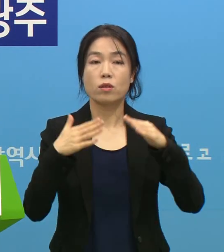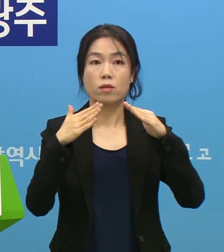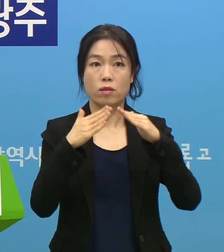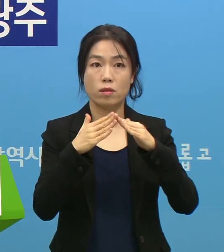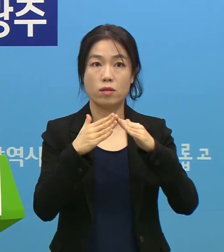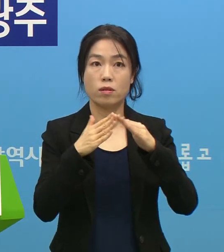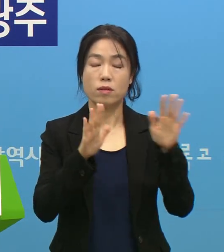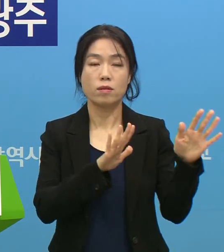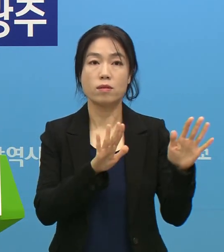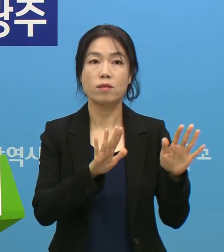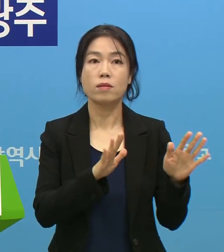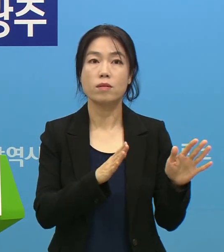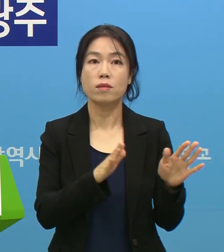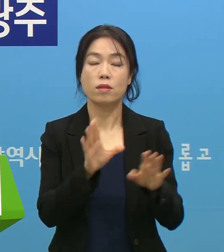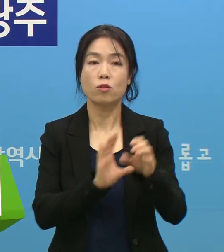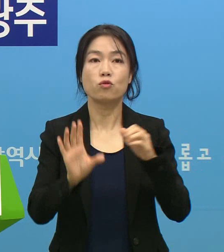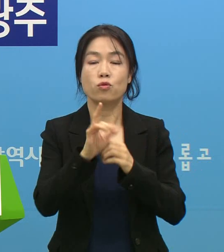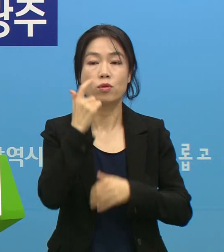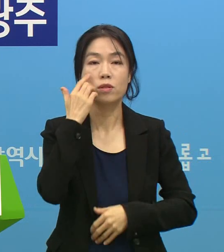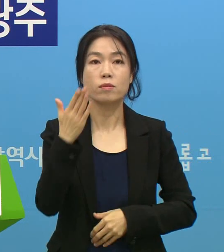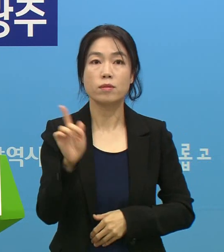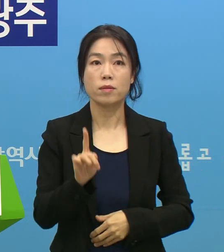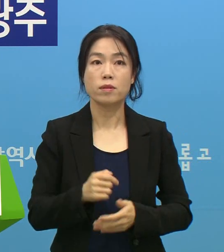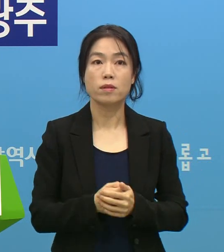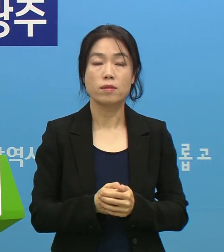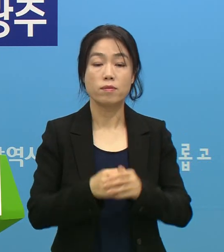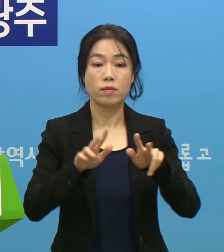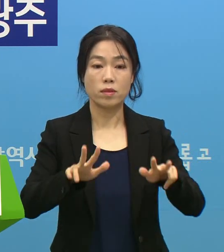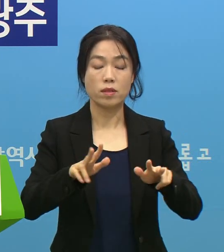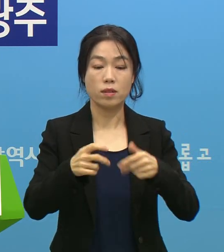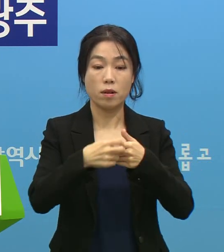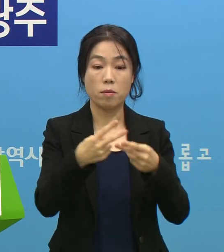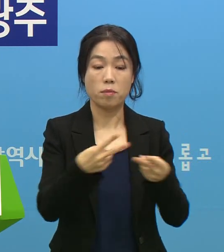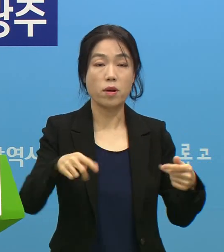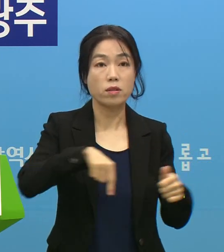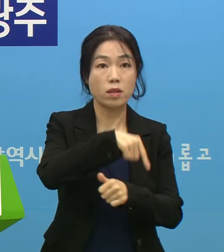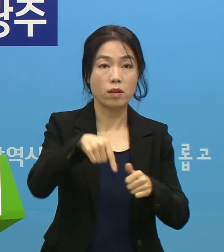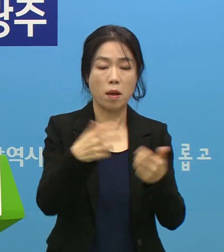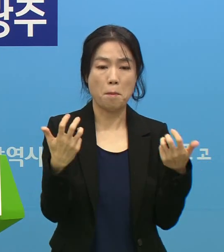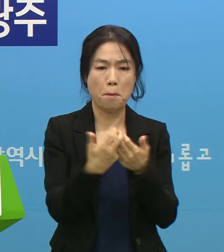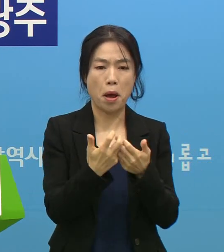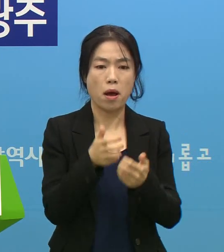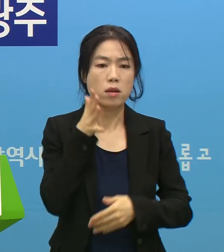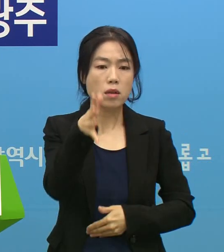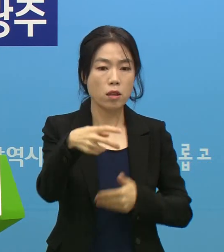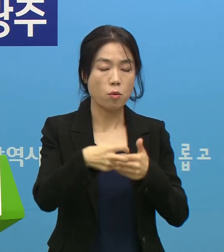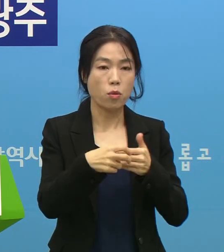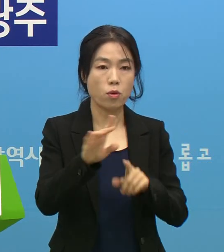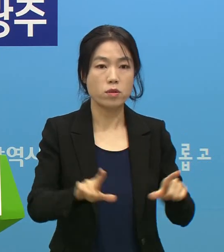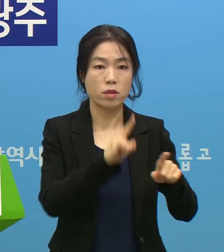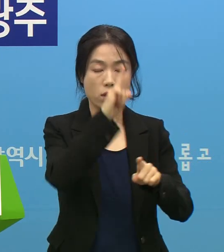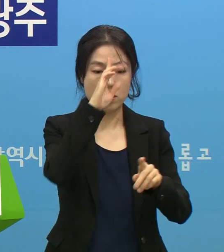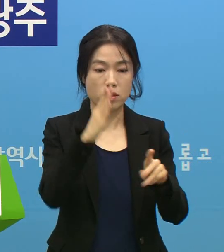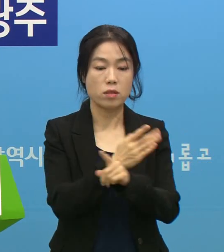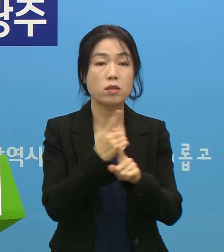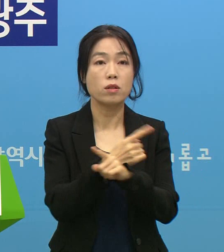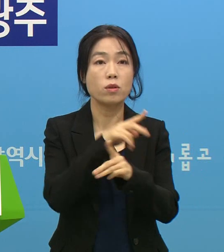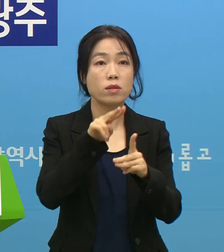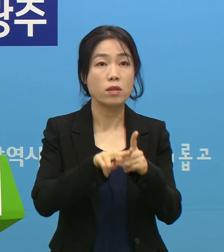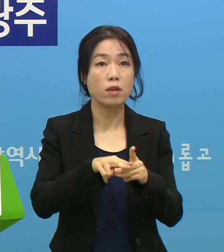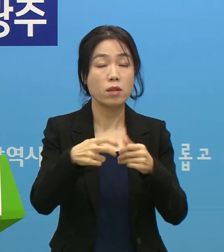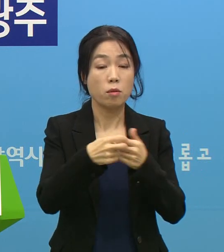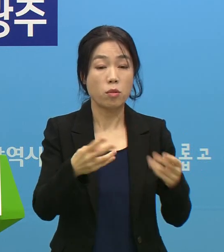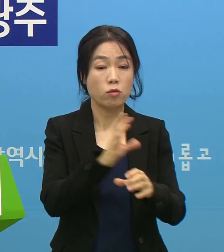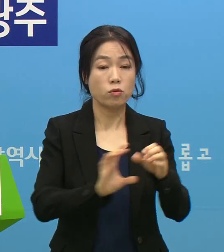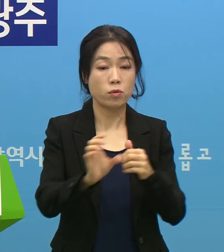갈... 아, 또 하나요. 또 추가 질문이 또 있네요. 현재 병상 현황과 포화도 전담병원과 생활치료센터 병상 추가